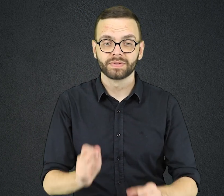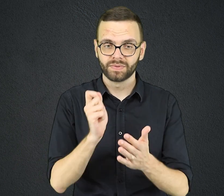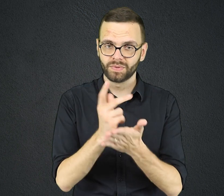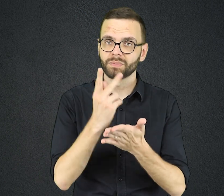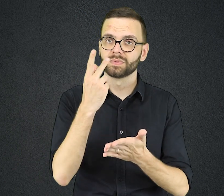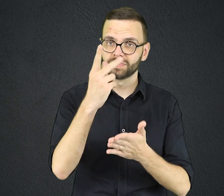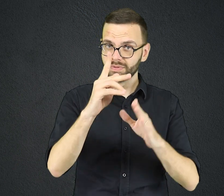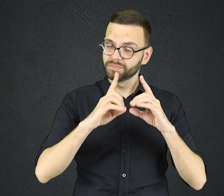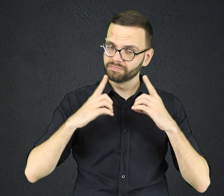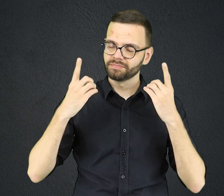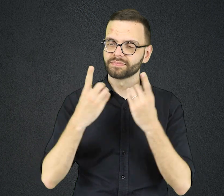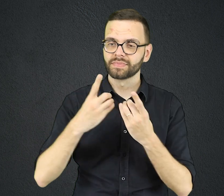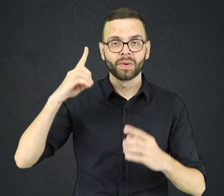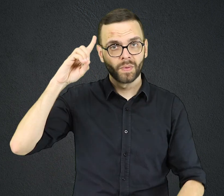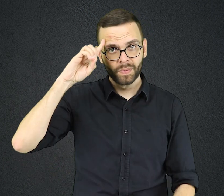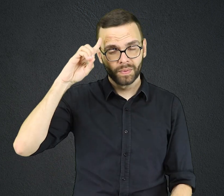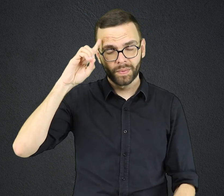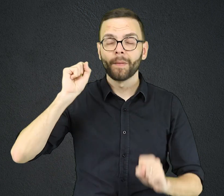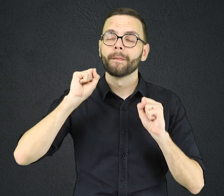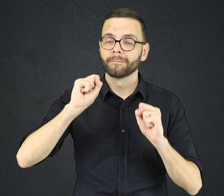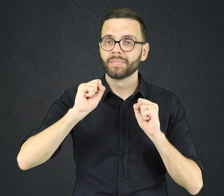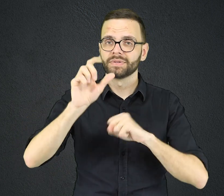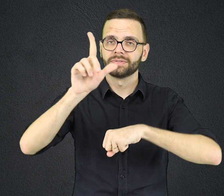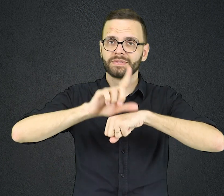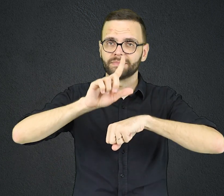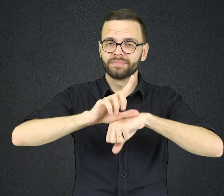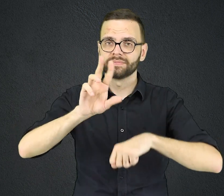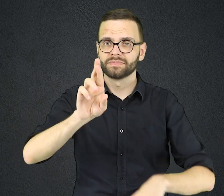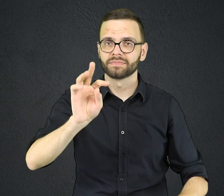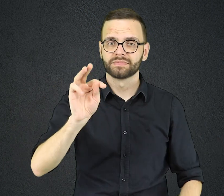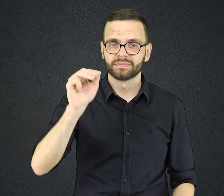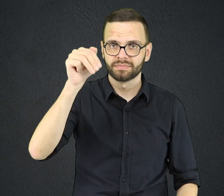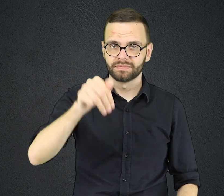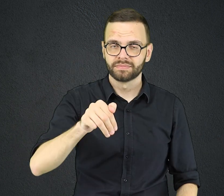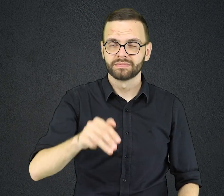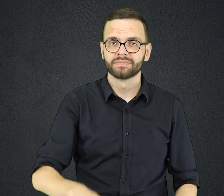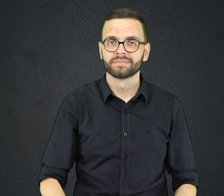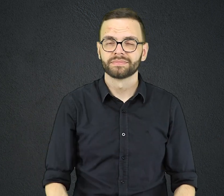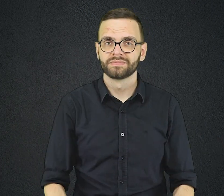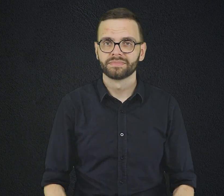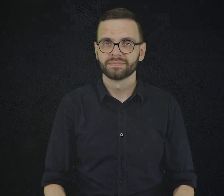Adquira já o seu devocional de todos os dias. Acesse loja.transmundial.org.br